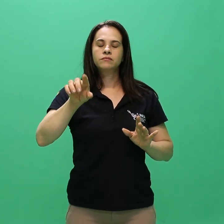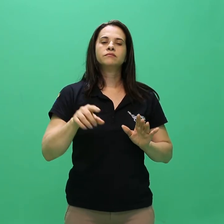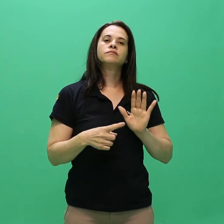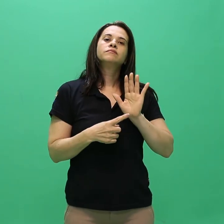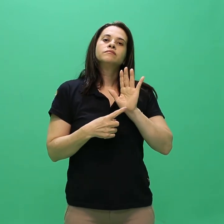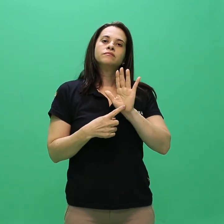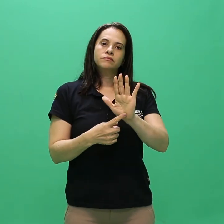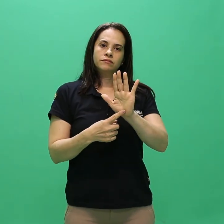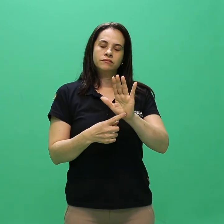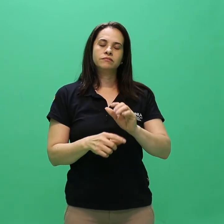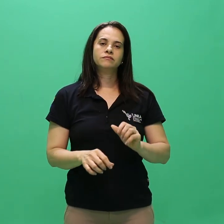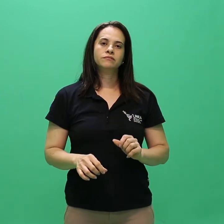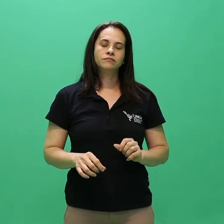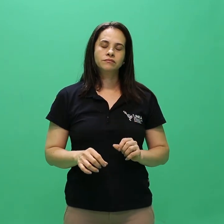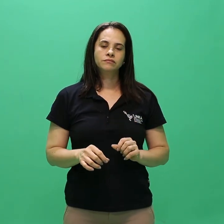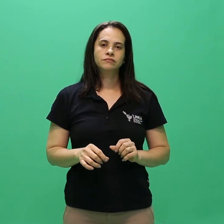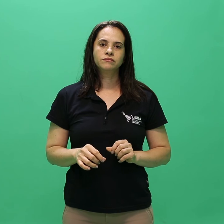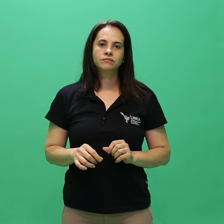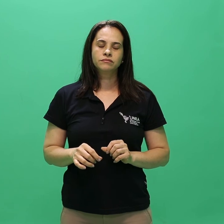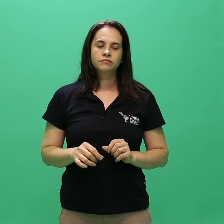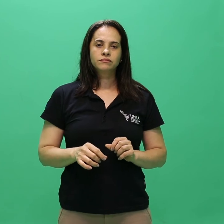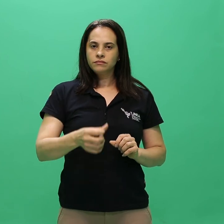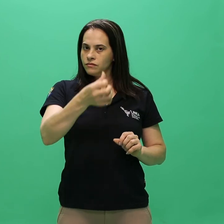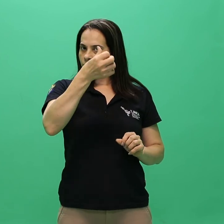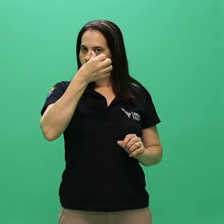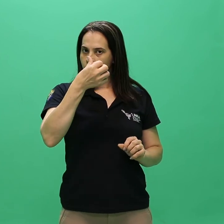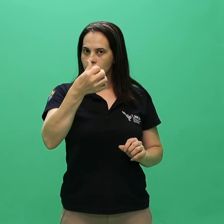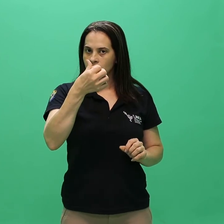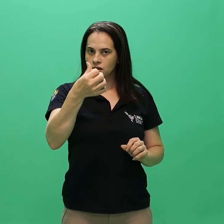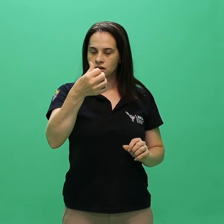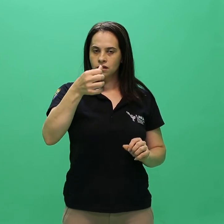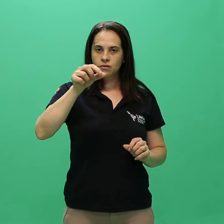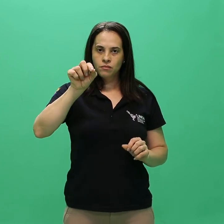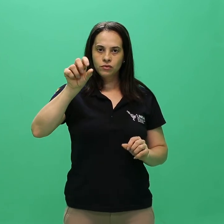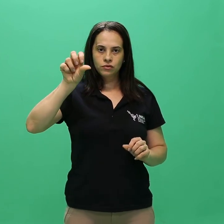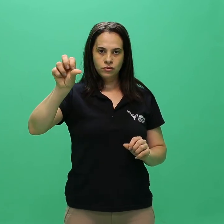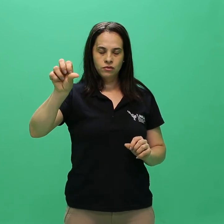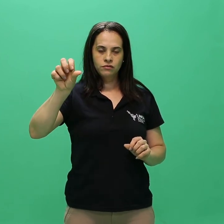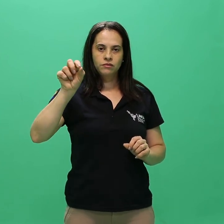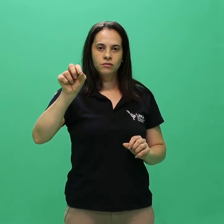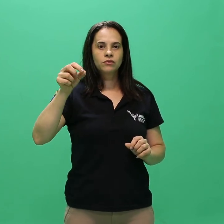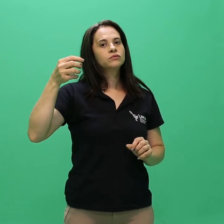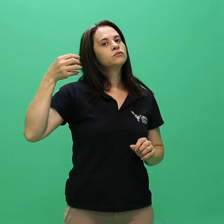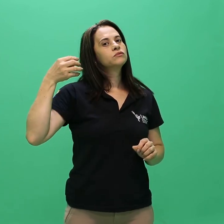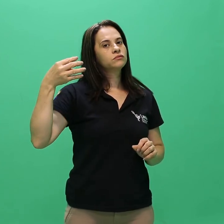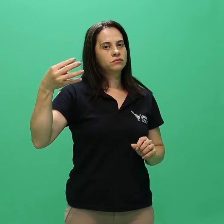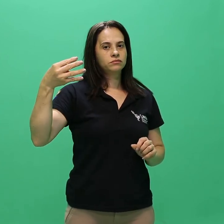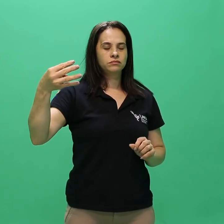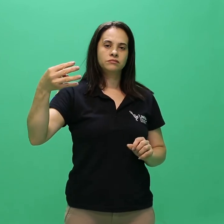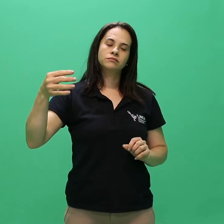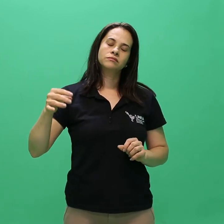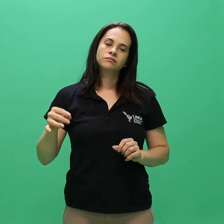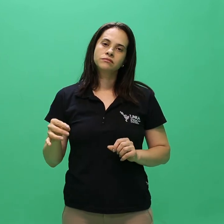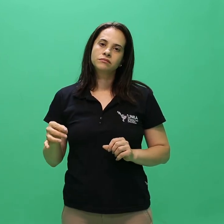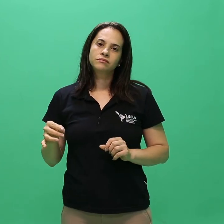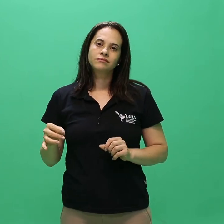fornecido pela PROGRADE. 6.9.4 Definidas as